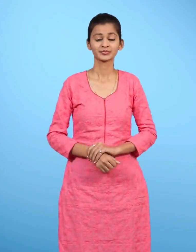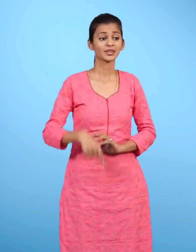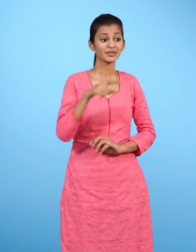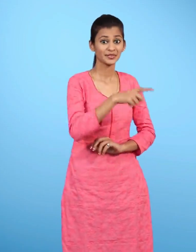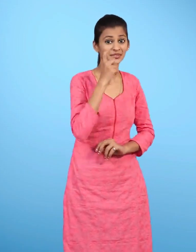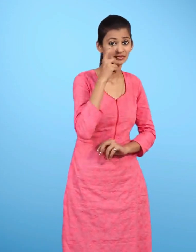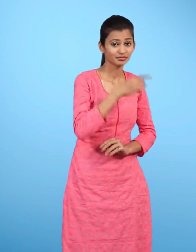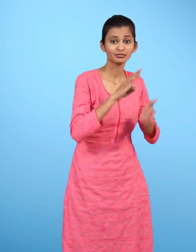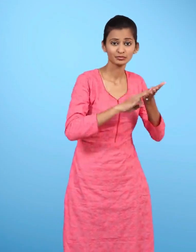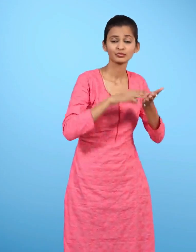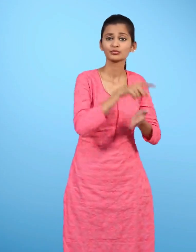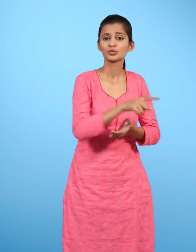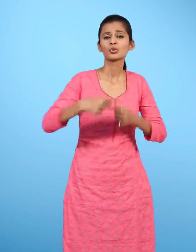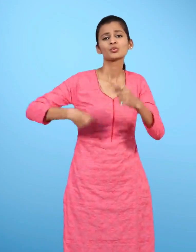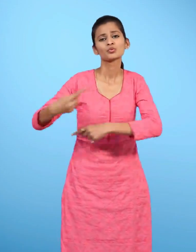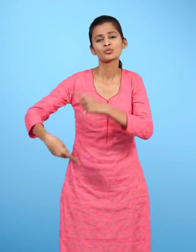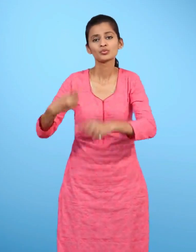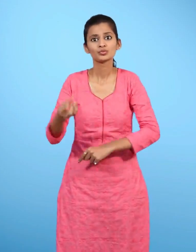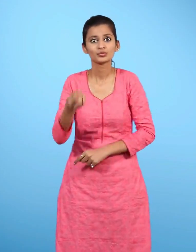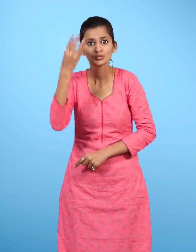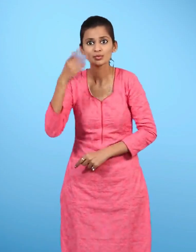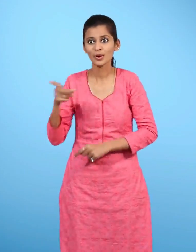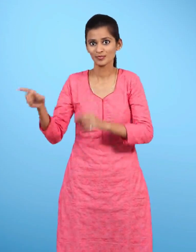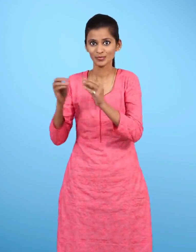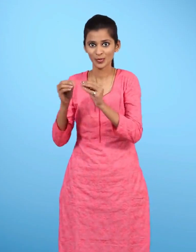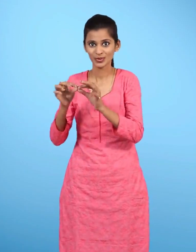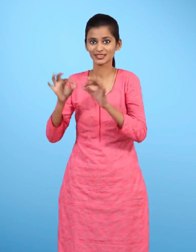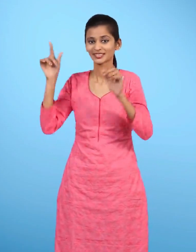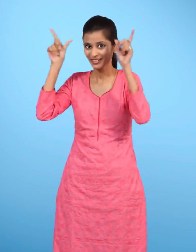मीनू रोज सुभा भोली को मैदान में चराने ले जाती है